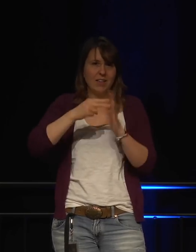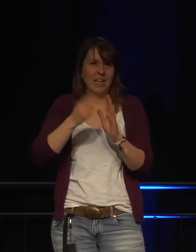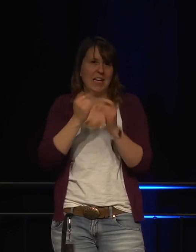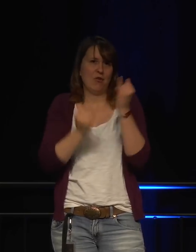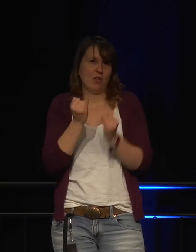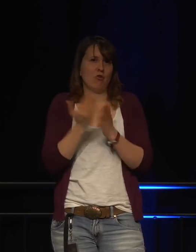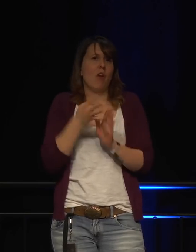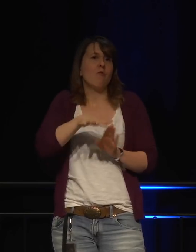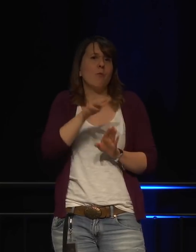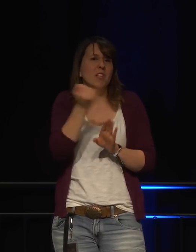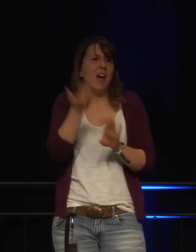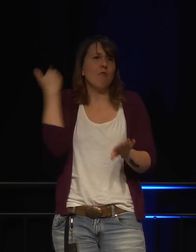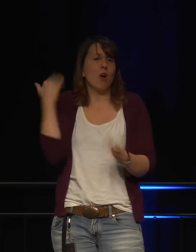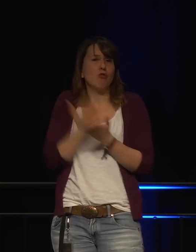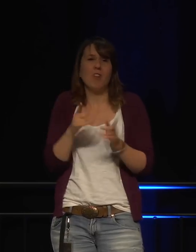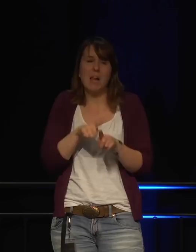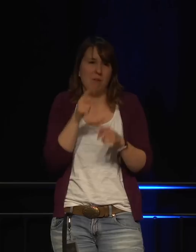schon vor 15 Jahren gemacht hat.